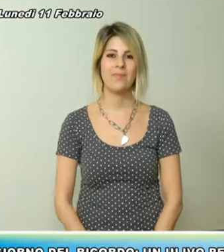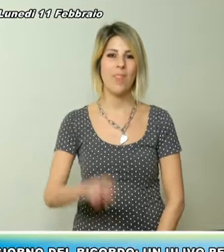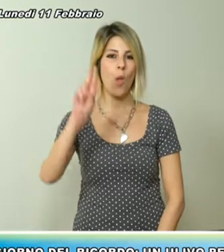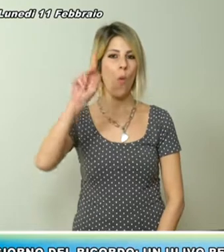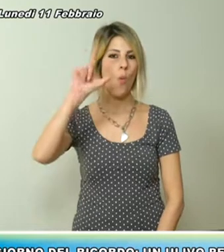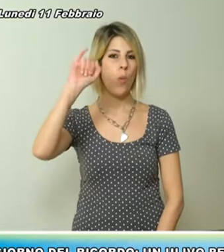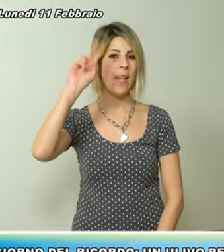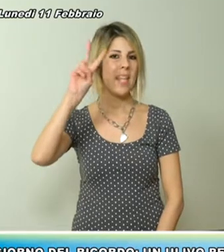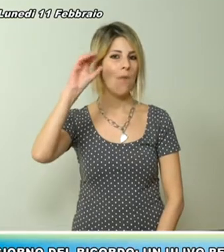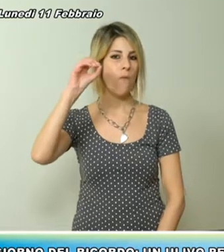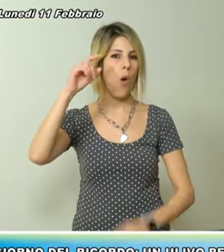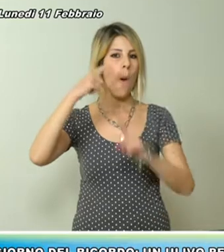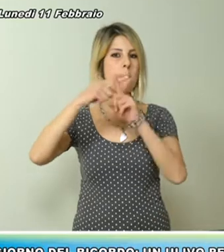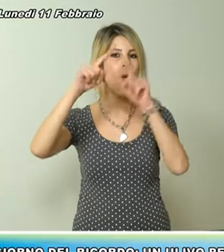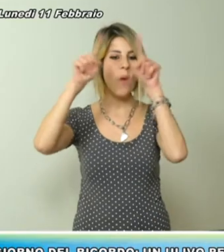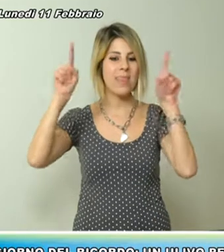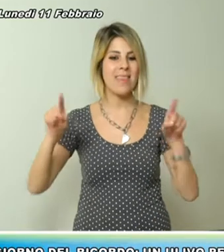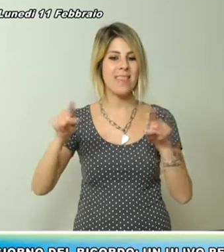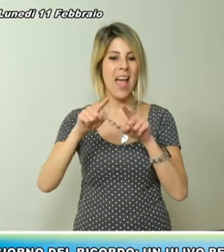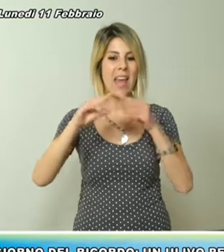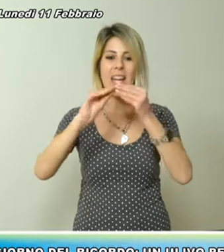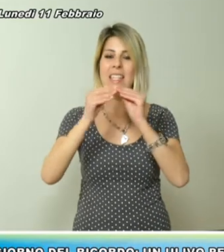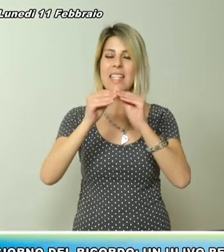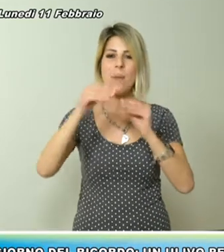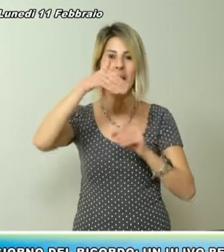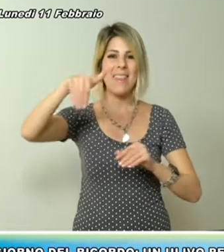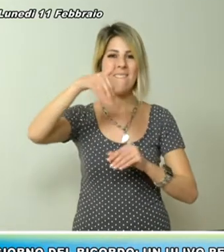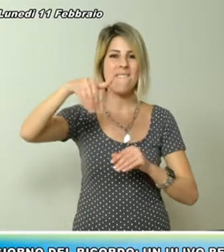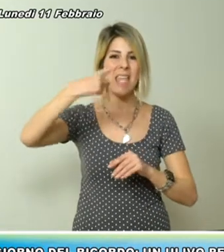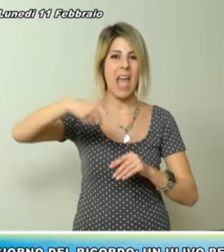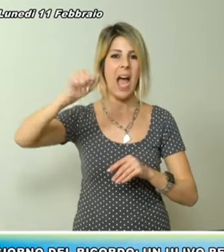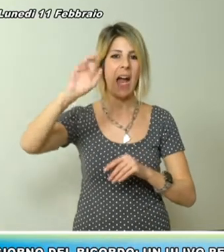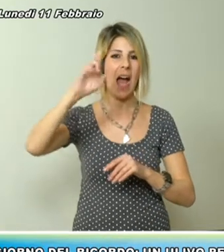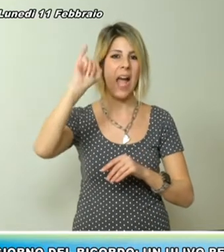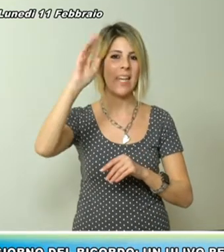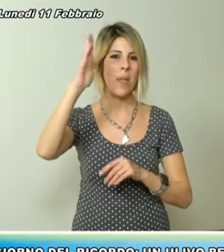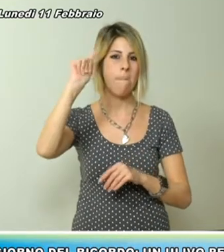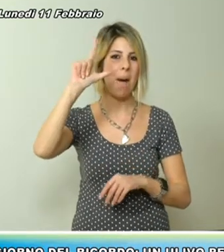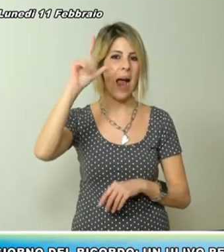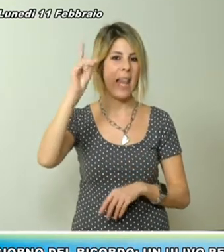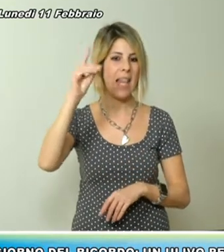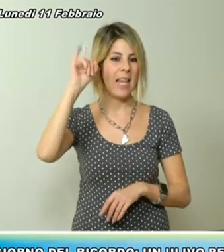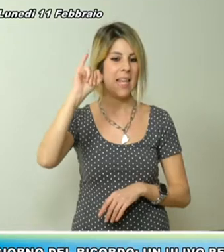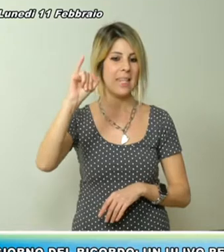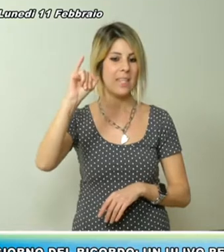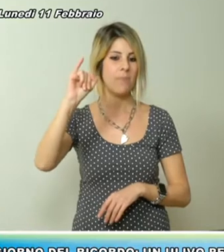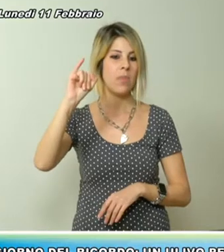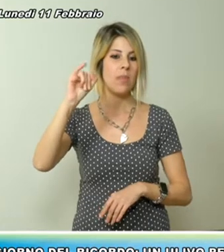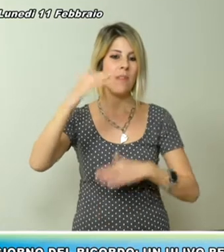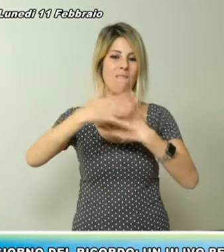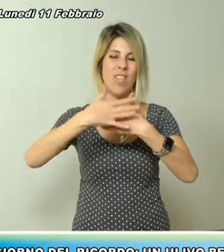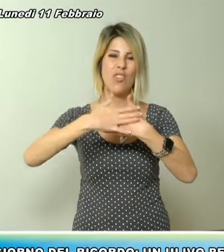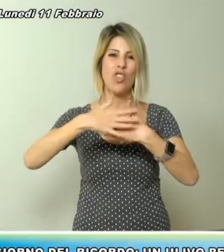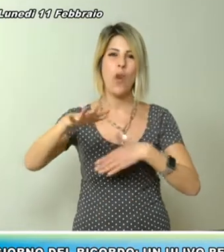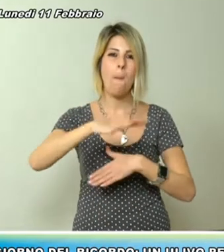Un ulivo e una targa sono stati sistemati in via Garibaldi, a pochi metri dalla centralissima